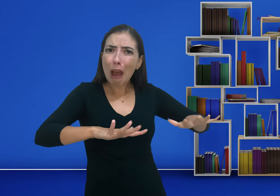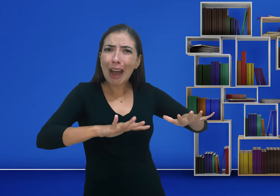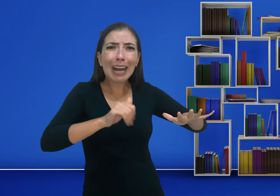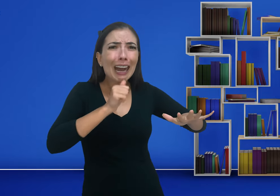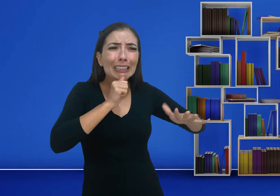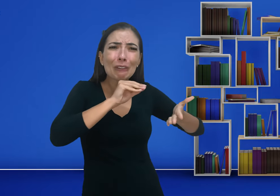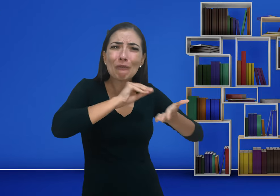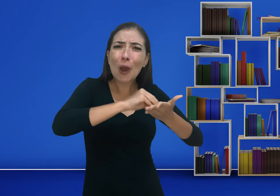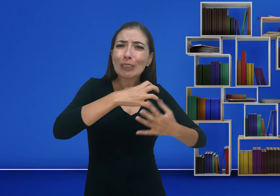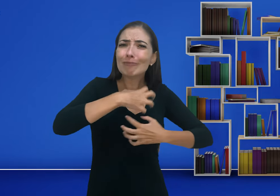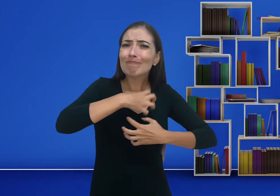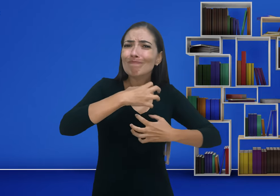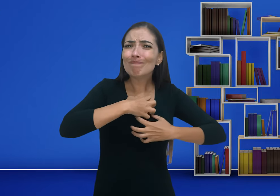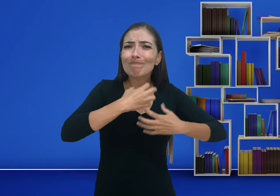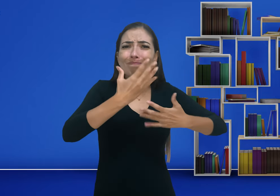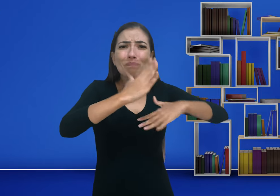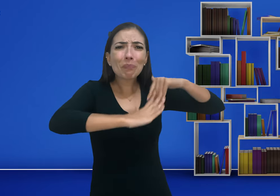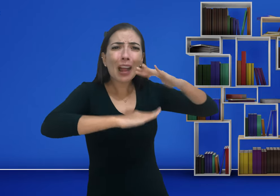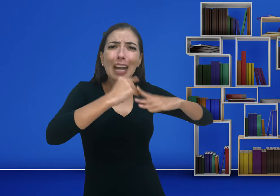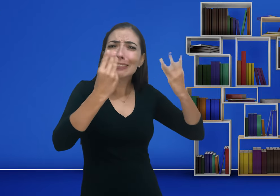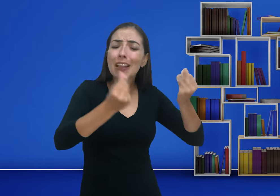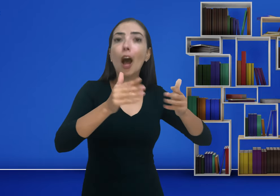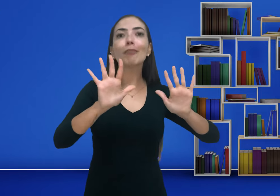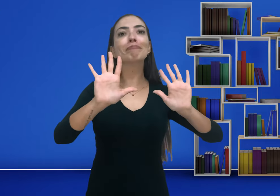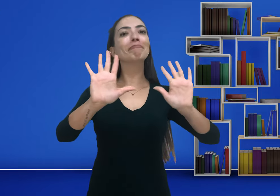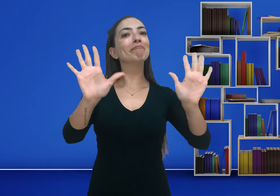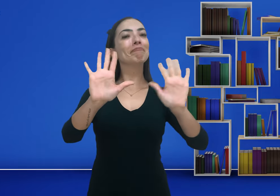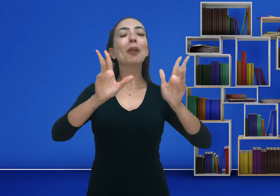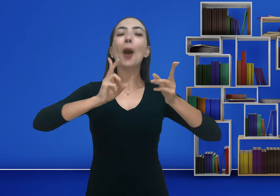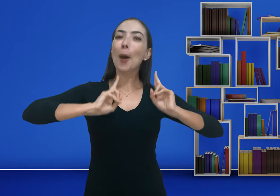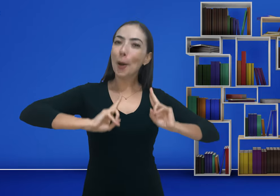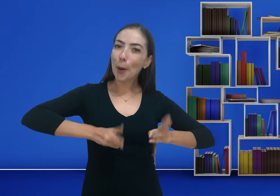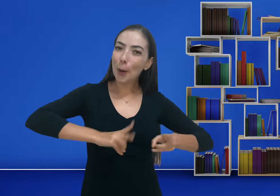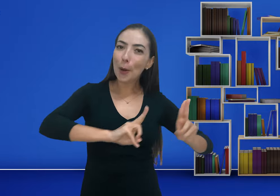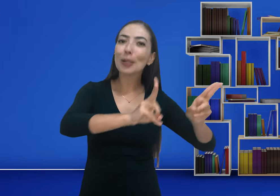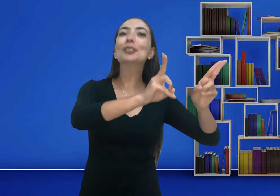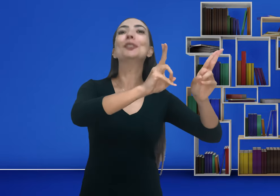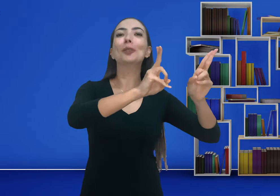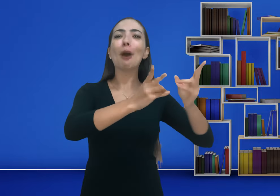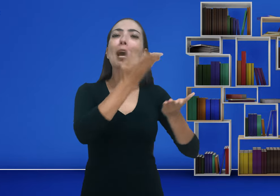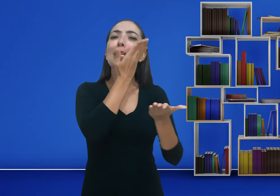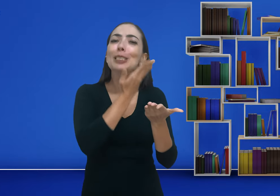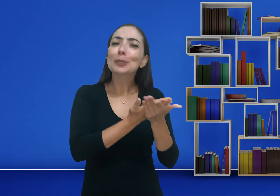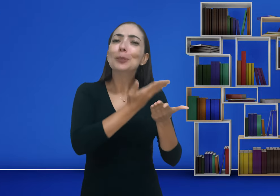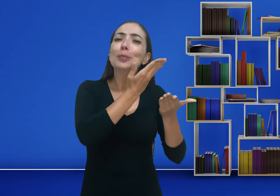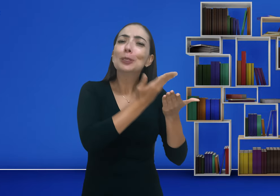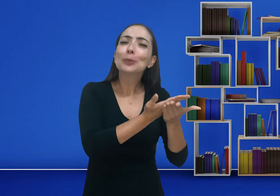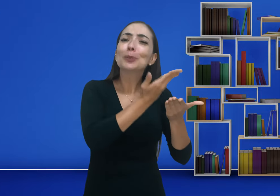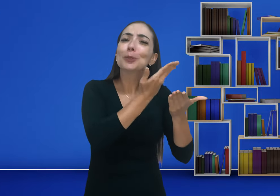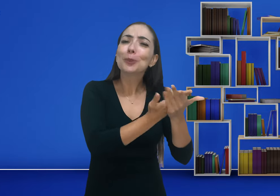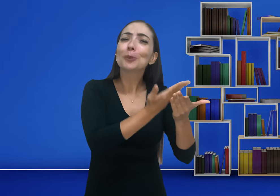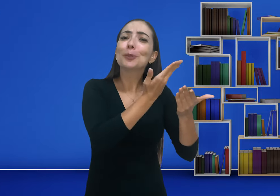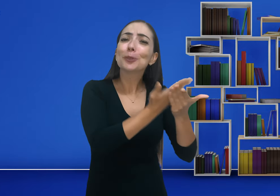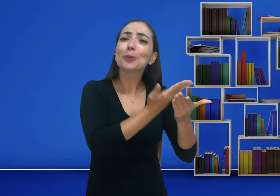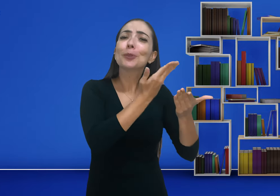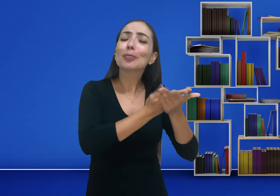Ah, em dois anos ainda falta. Vou desistir de aprender livros. Não. Continue. Persista.